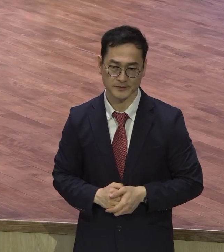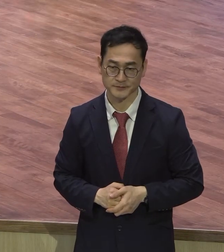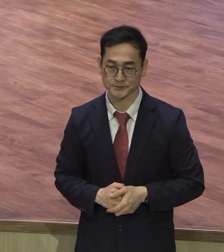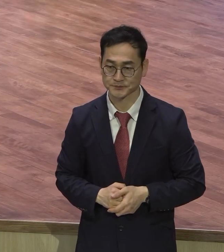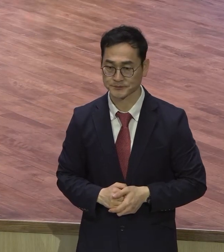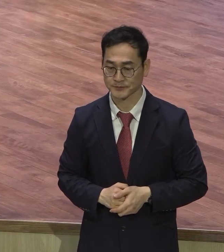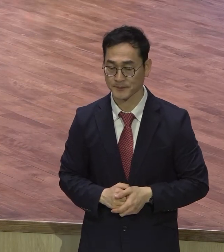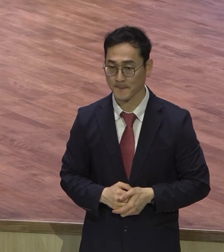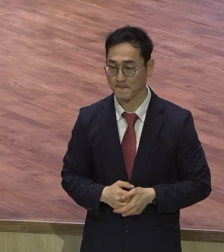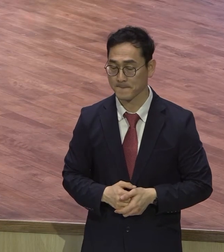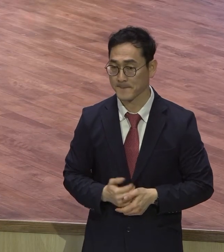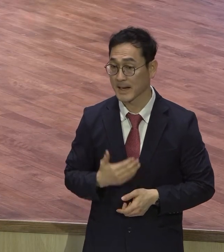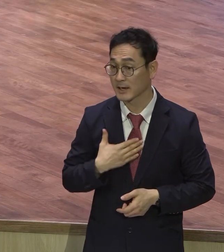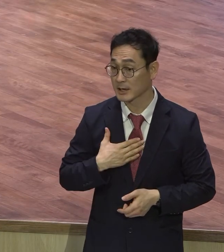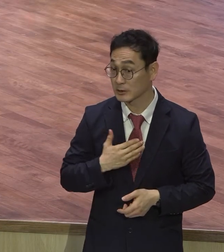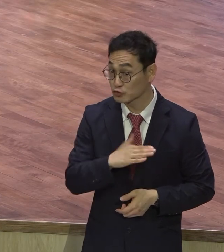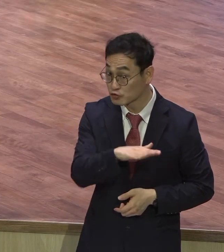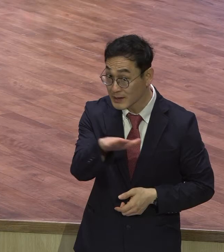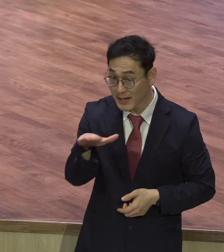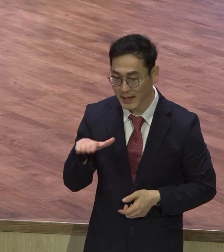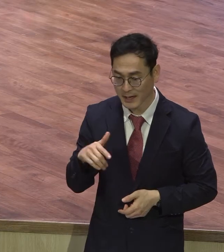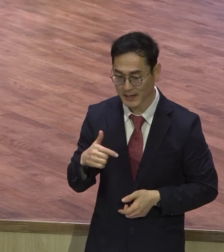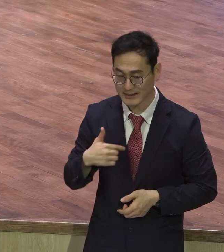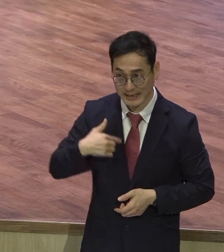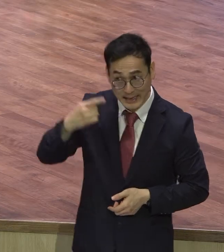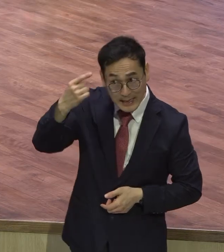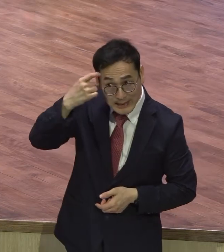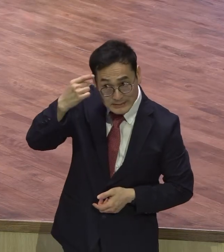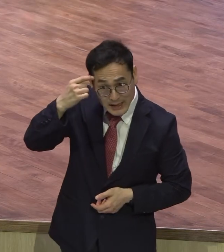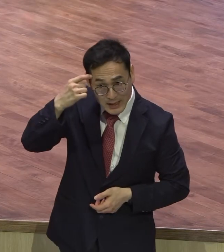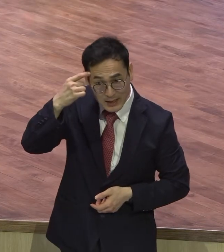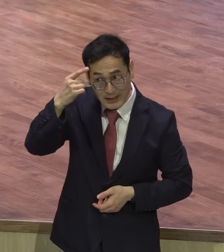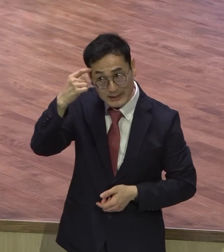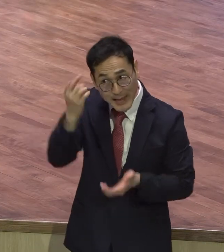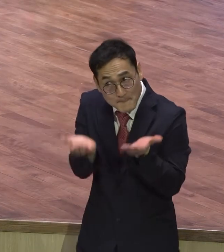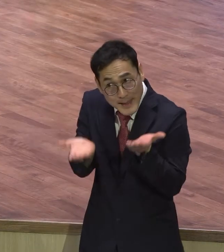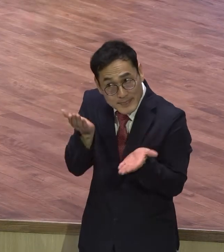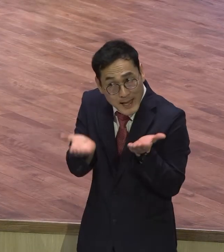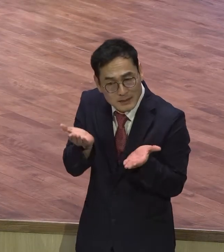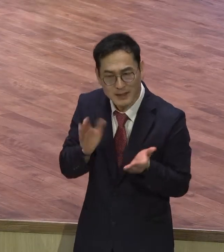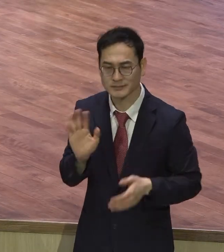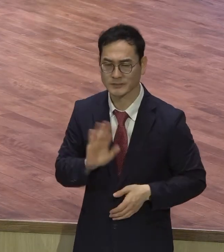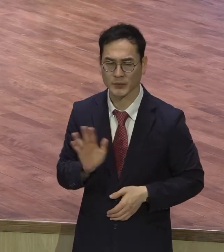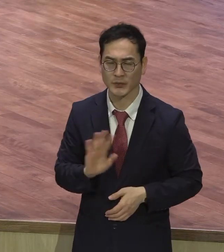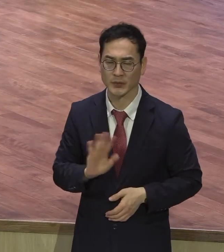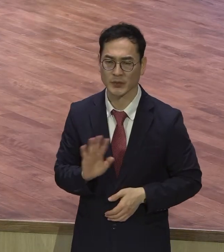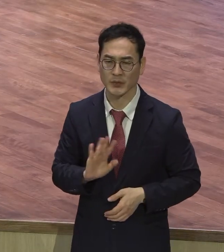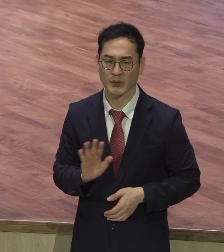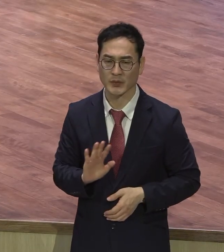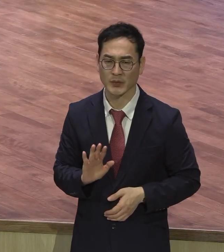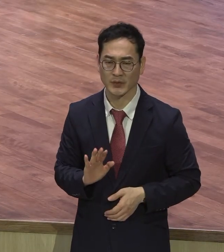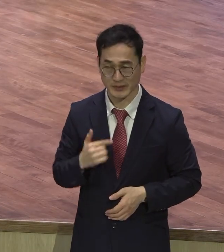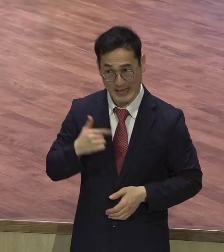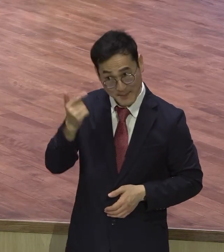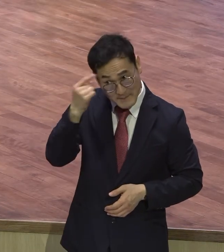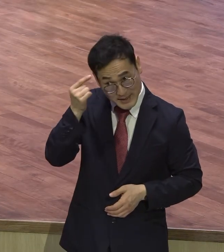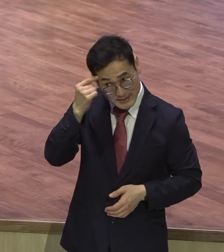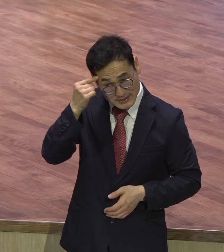접목 내 가치관 내 기준이 아니라는 거예요 전부 그래서 다 망합니다 내 가치관 내